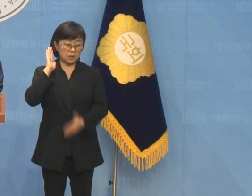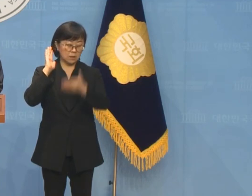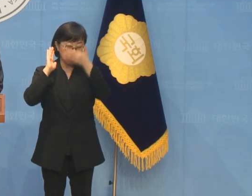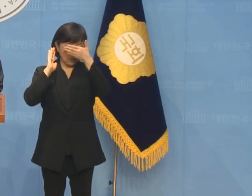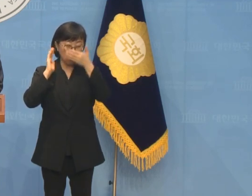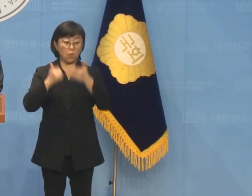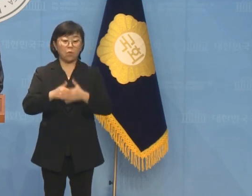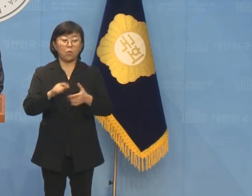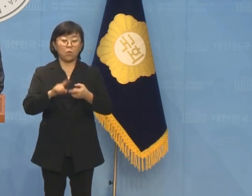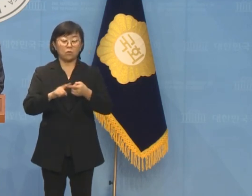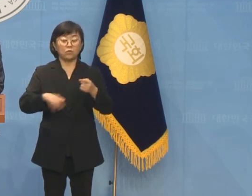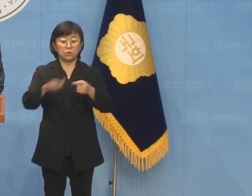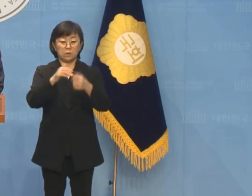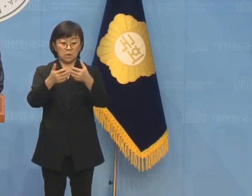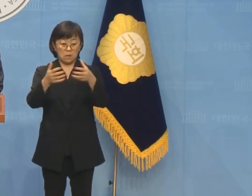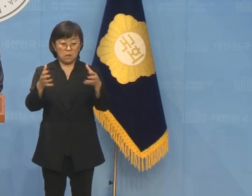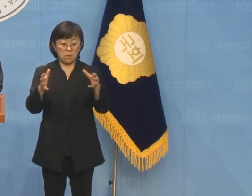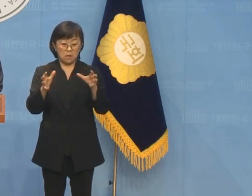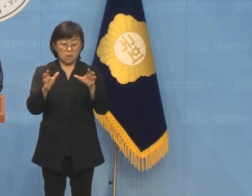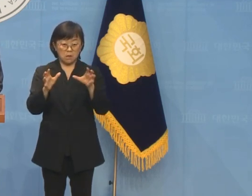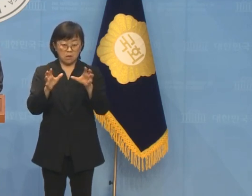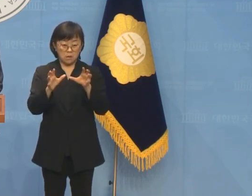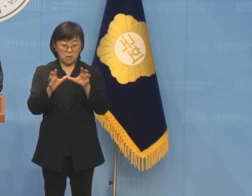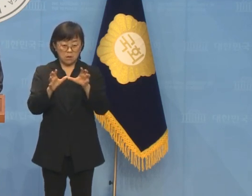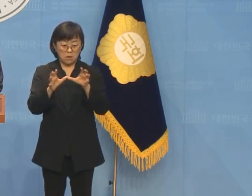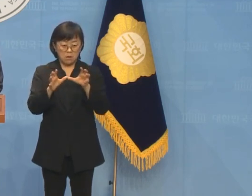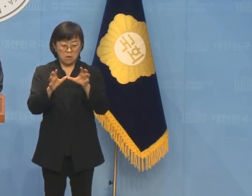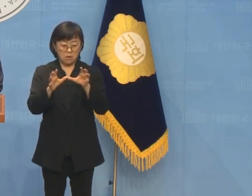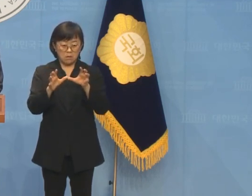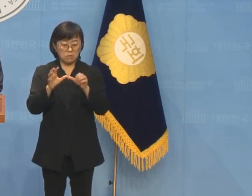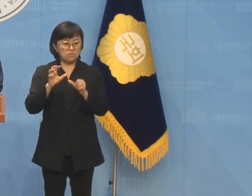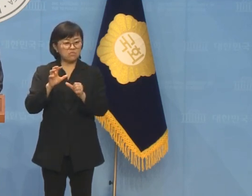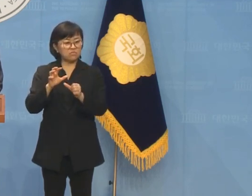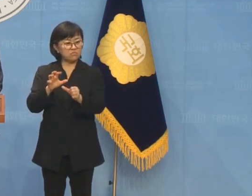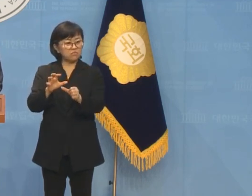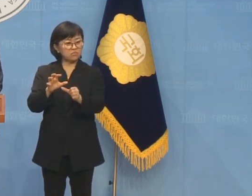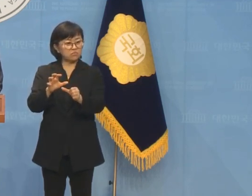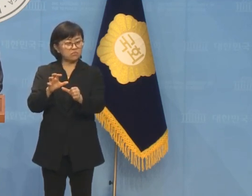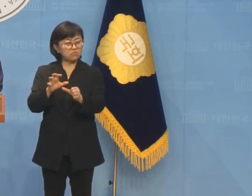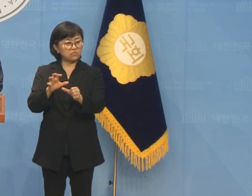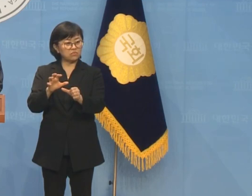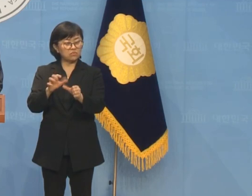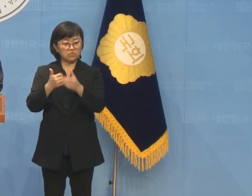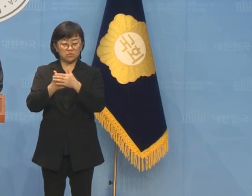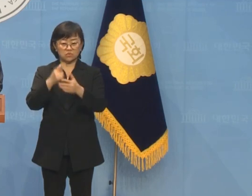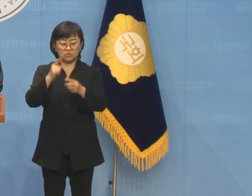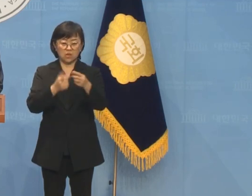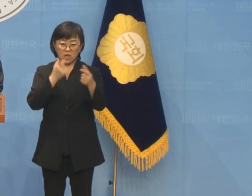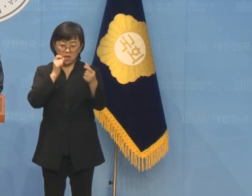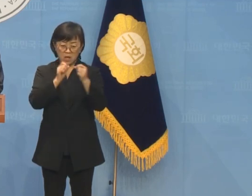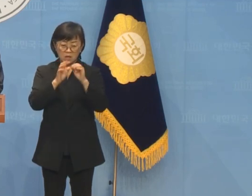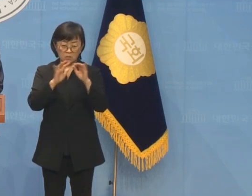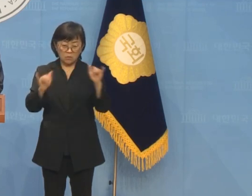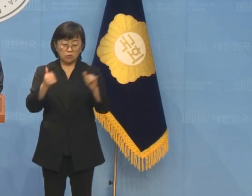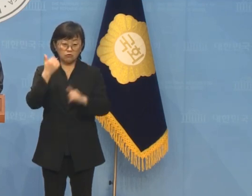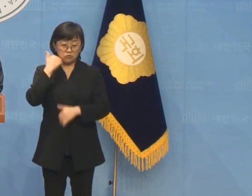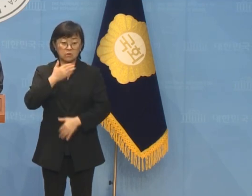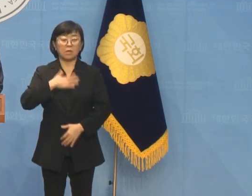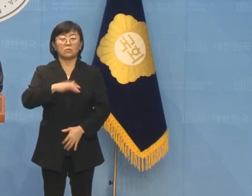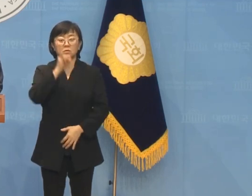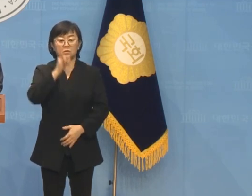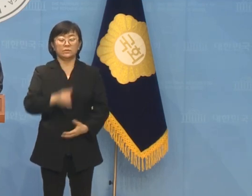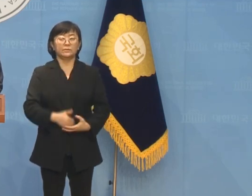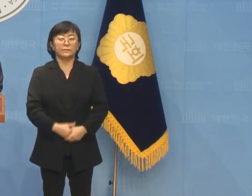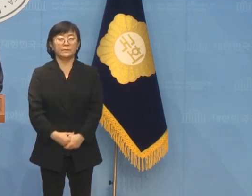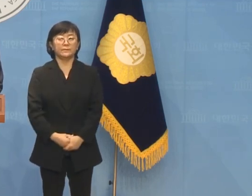우리 당을 몰입해 폐거리 정당으로 물들이고 있는 핵관들이 누구인지도 저는 잘 알고